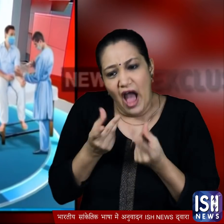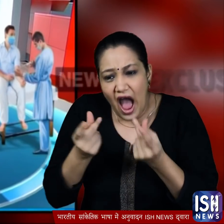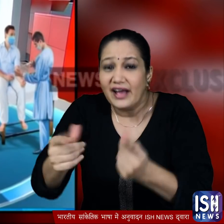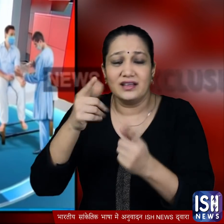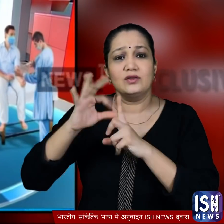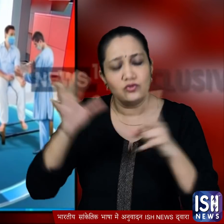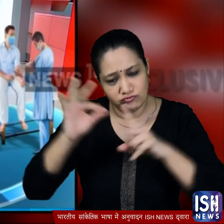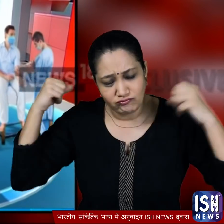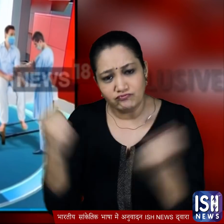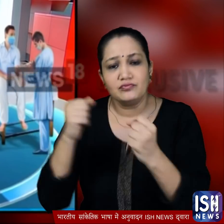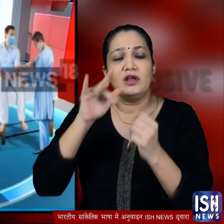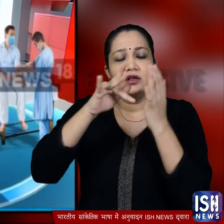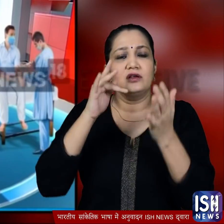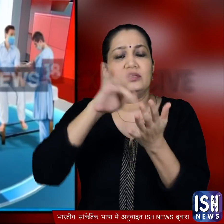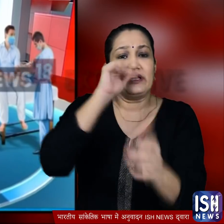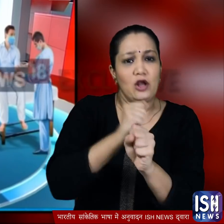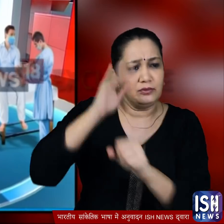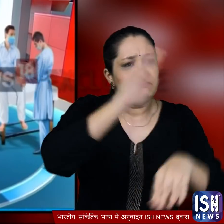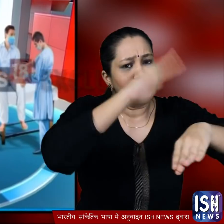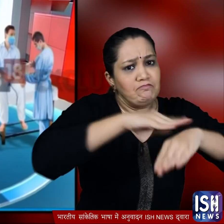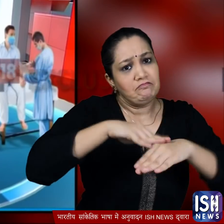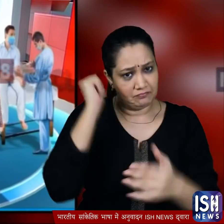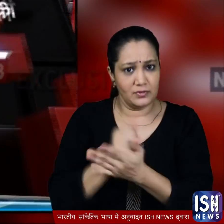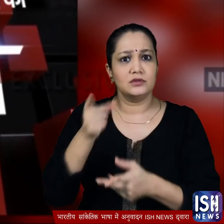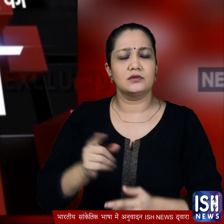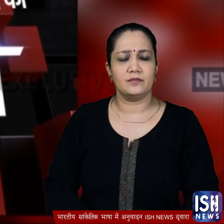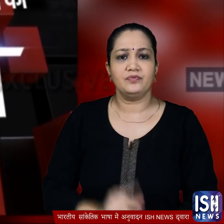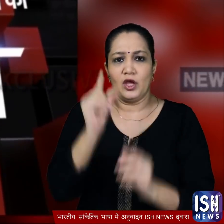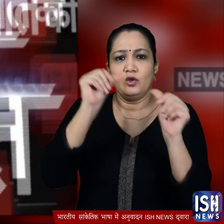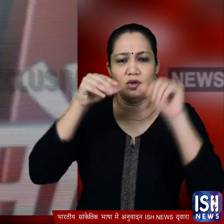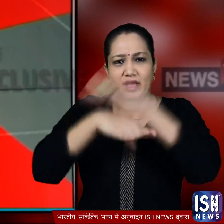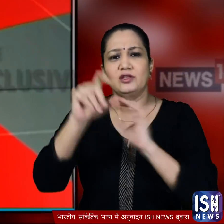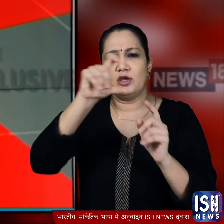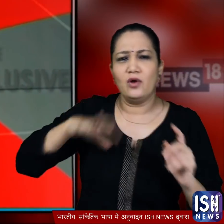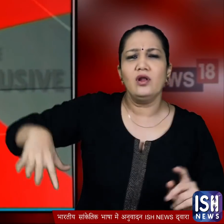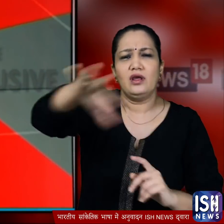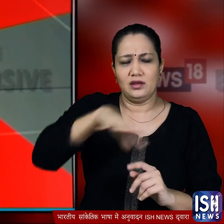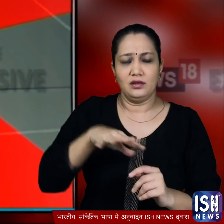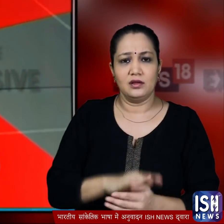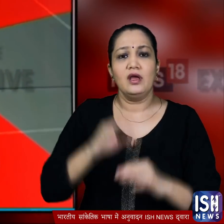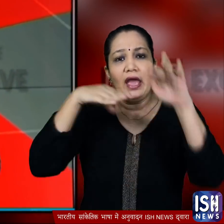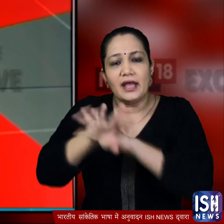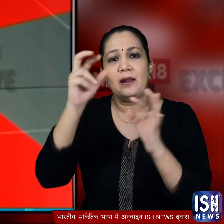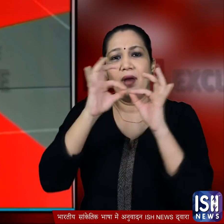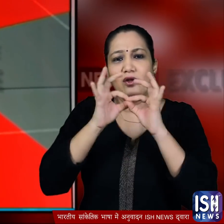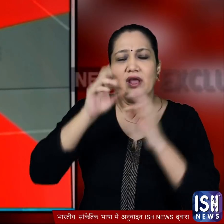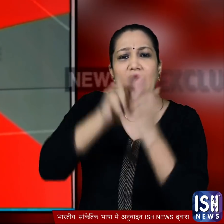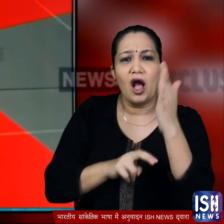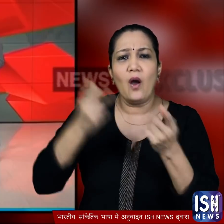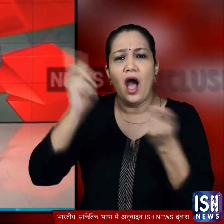रफ्तार बढ़ाने के लिए वो लगातार केंदर पर दबाव बनाते रहे उत्राखंड में चमोली जिले के बेनौली गाओं के लोग वहां हुई